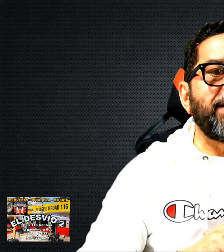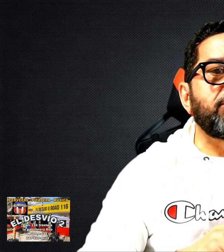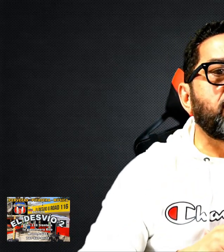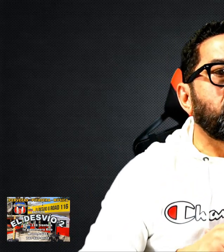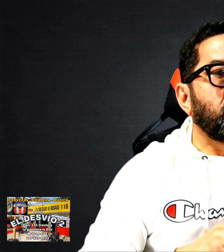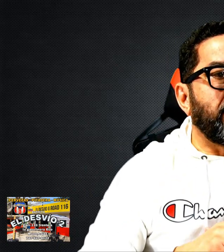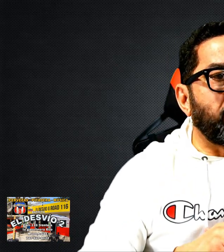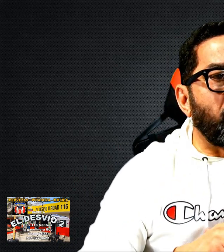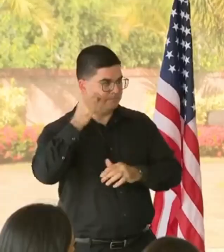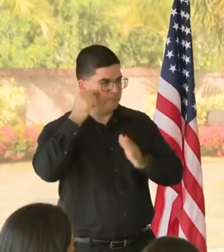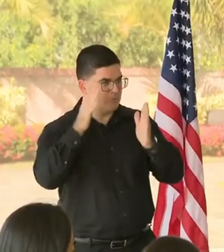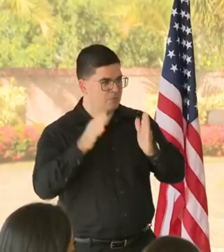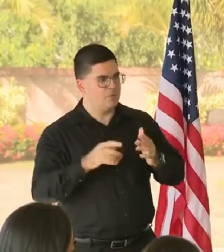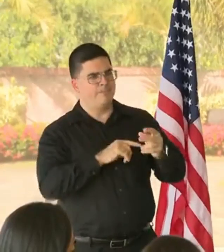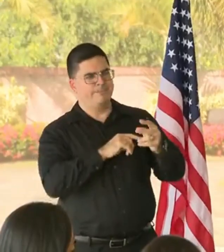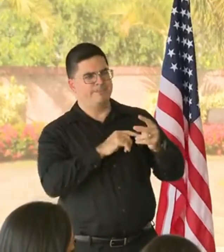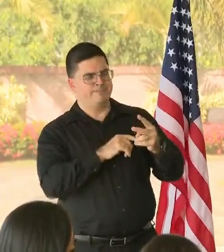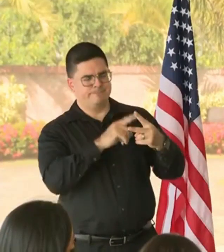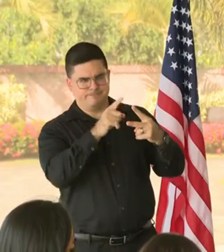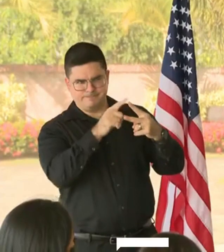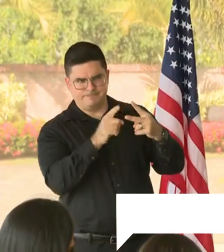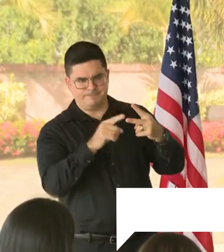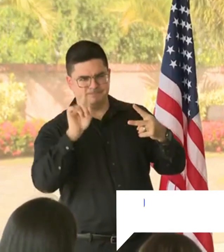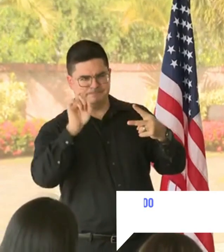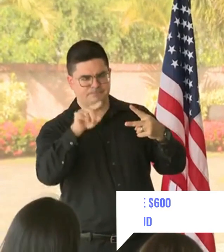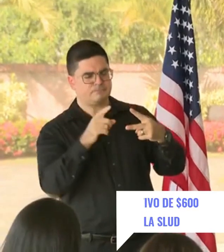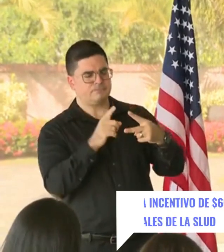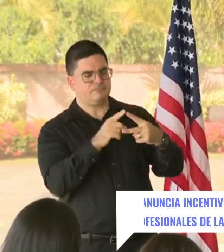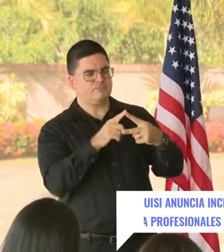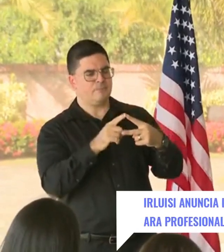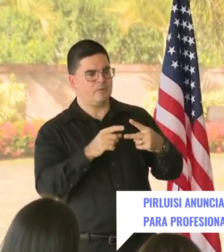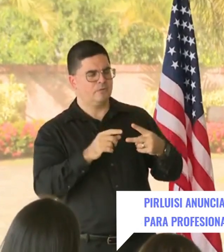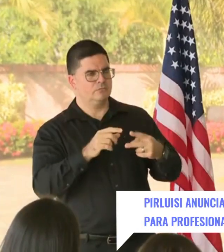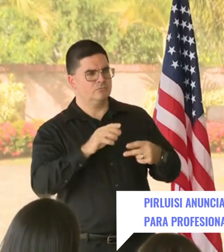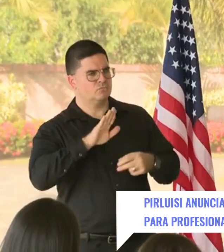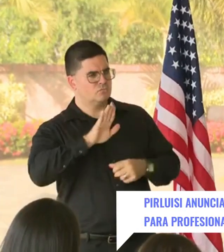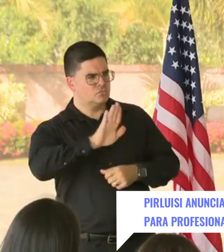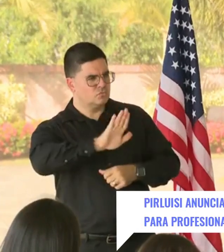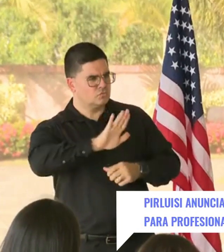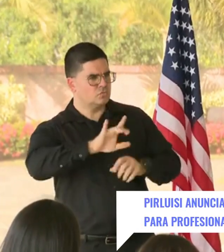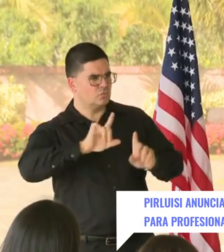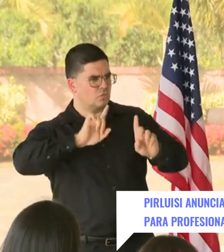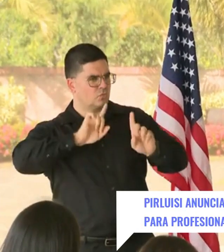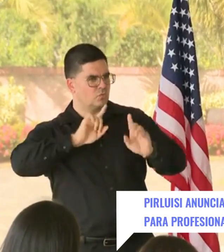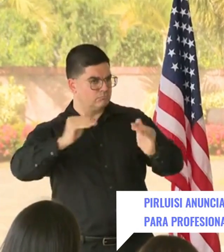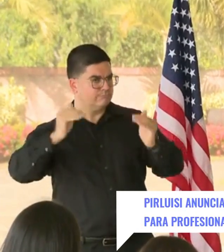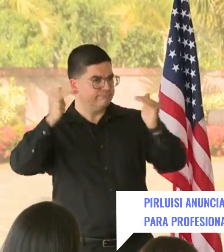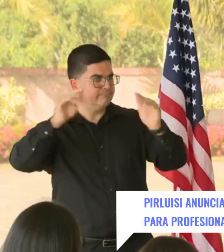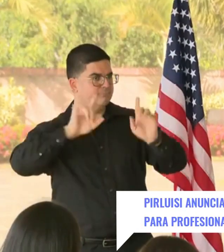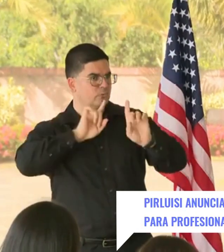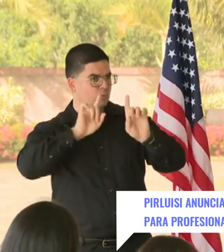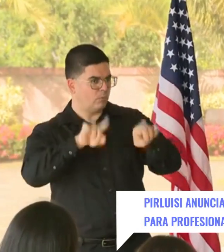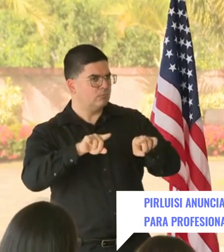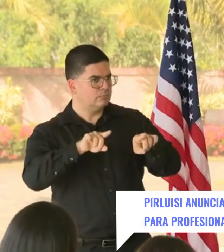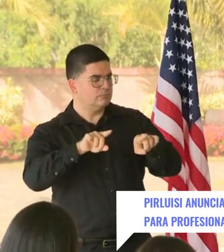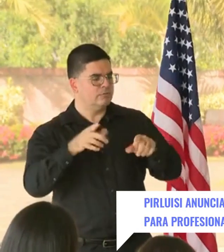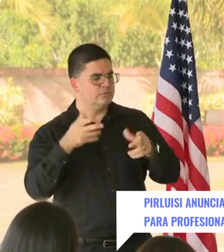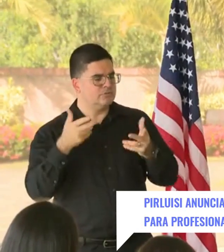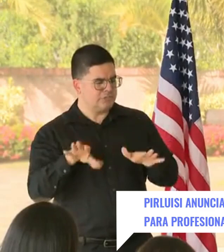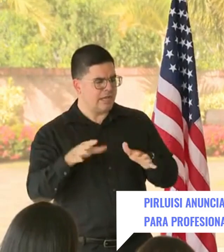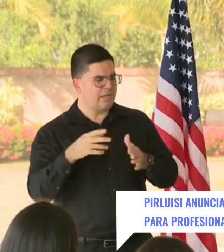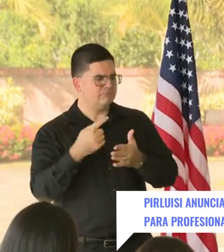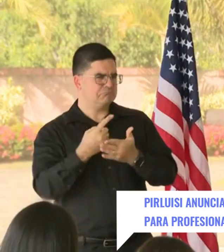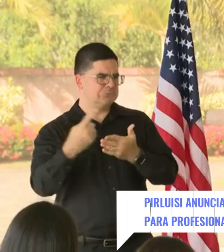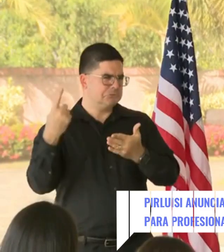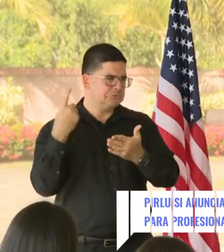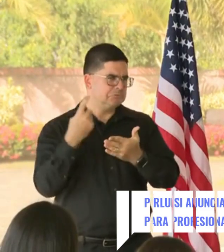completo el gobernador anunció un incentivo de 600 dólares así lo anunció como parte de las medidas